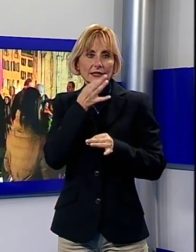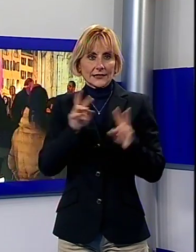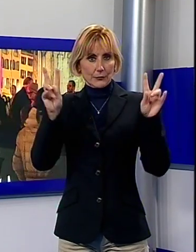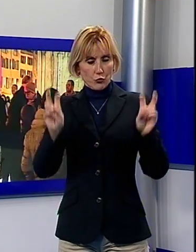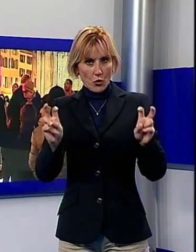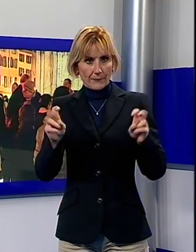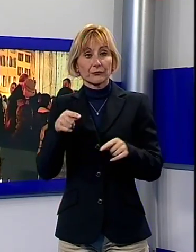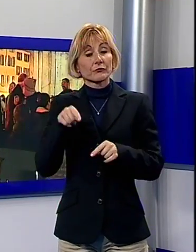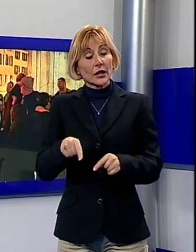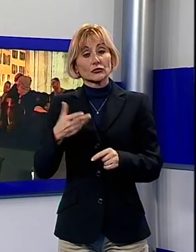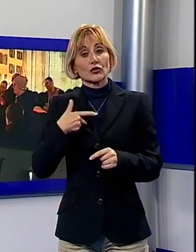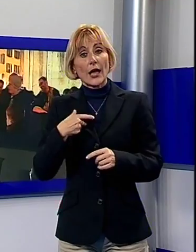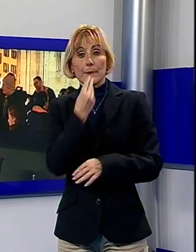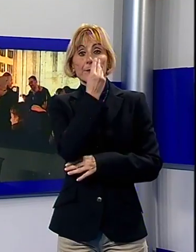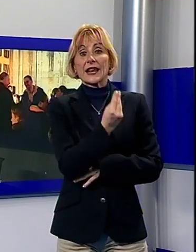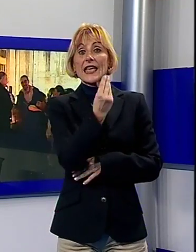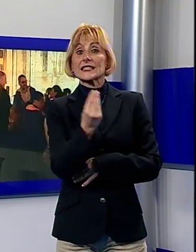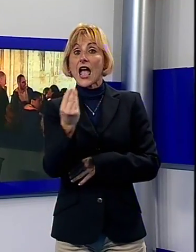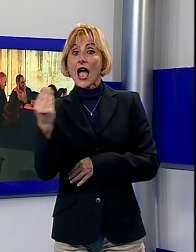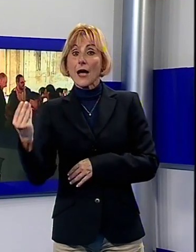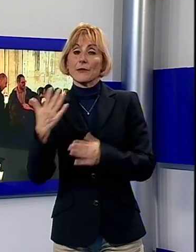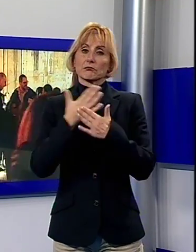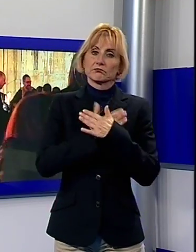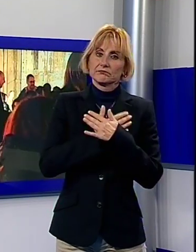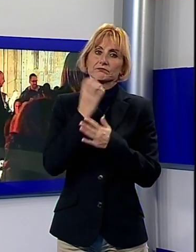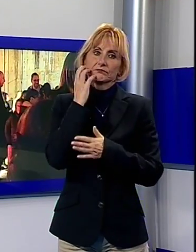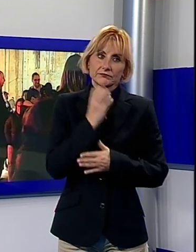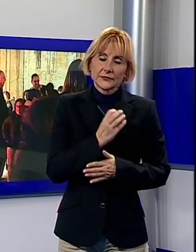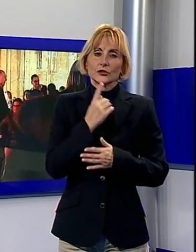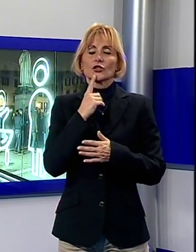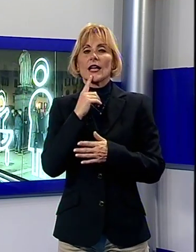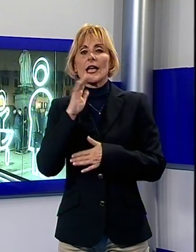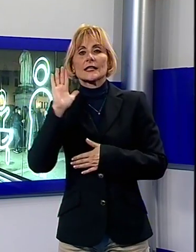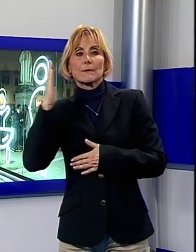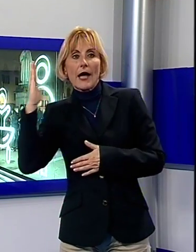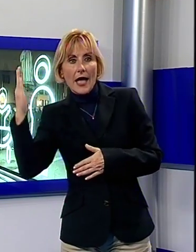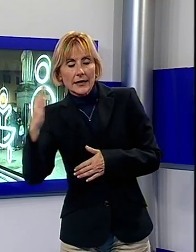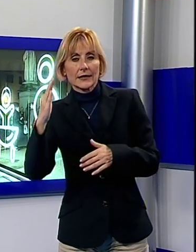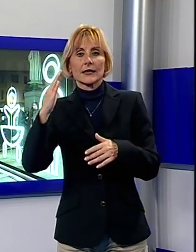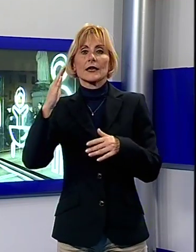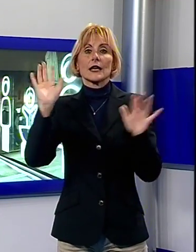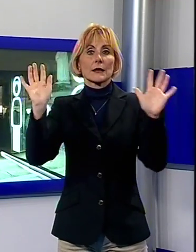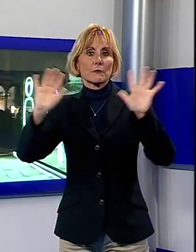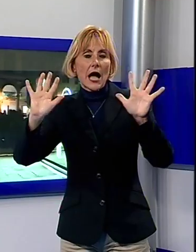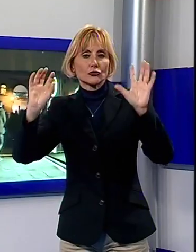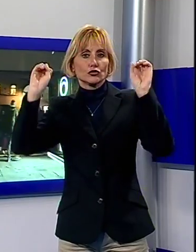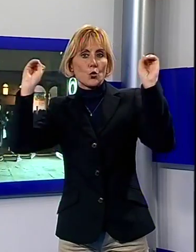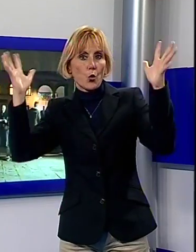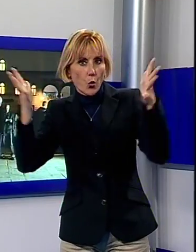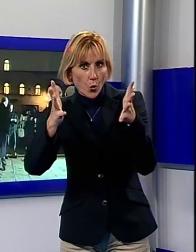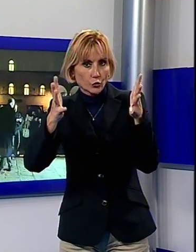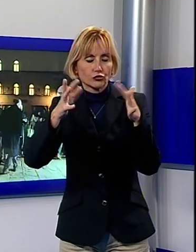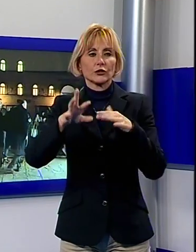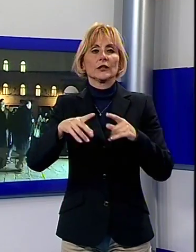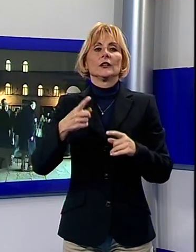presepe realizzato con specchi, immagini e luci. Una struttura dal titolo Welcome Difference che